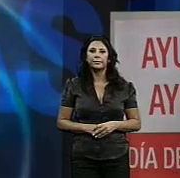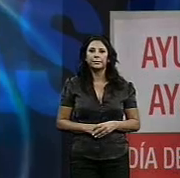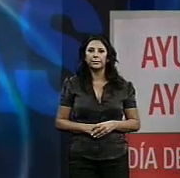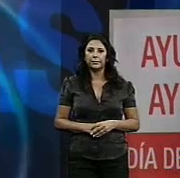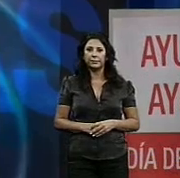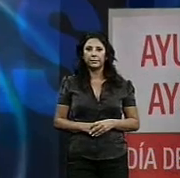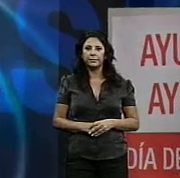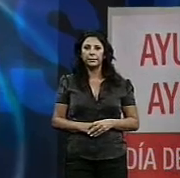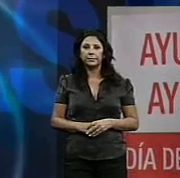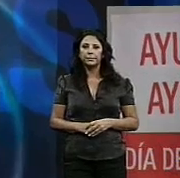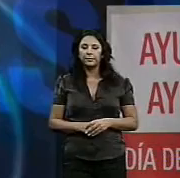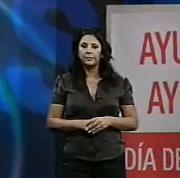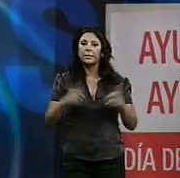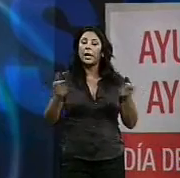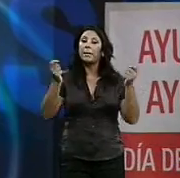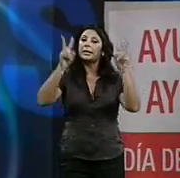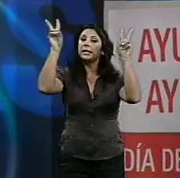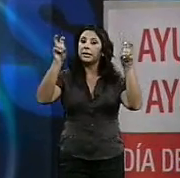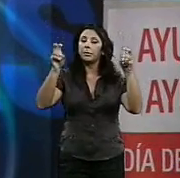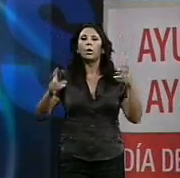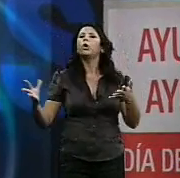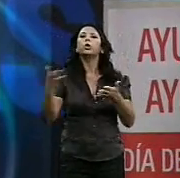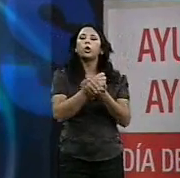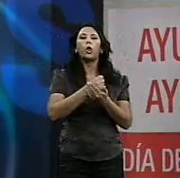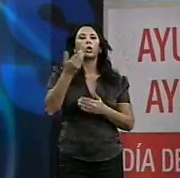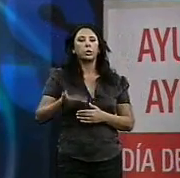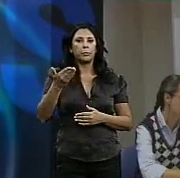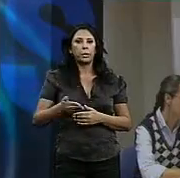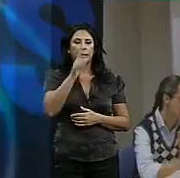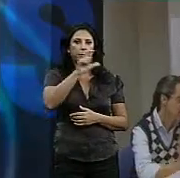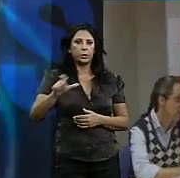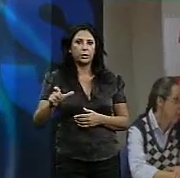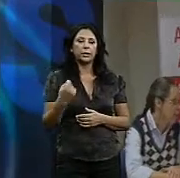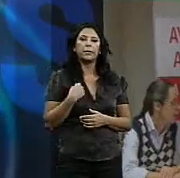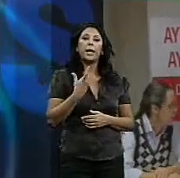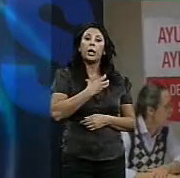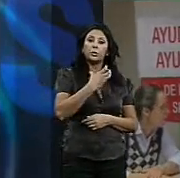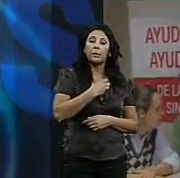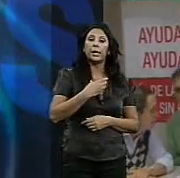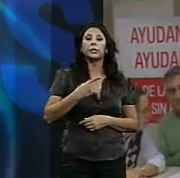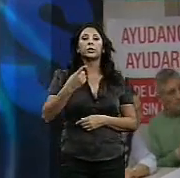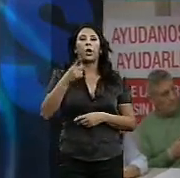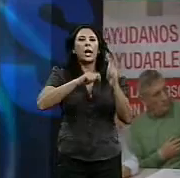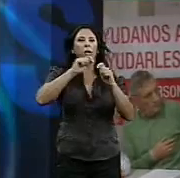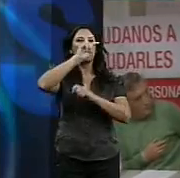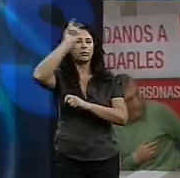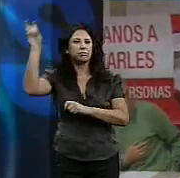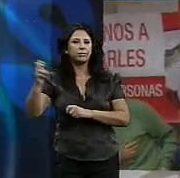En la campaña denominada Todos Contamos Ayuntamiento Caritas Hijas de la Caridad Caballeros Hospitalarios y Calor de la Noche